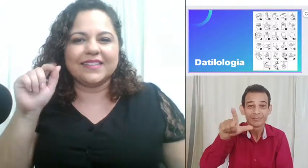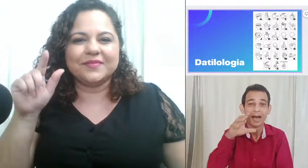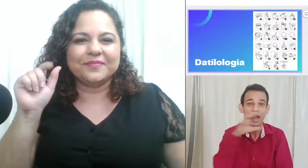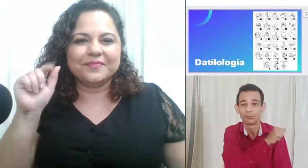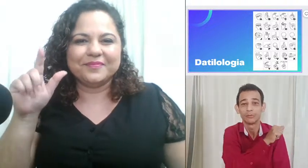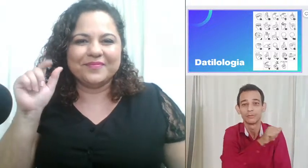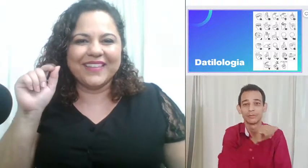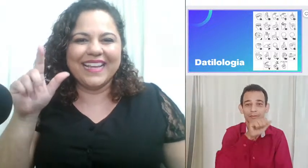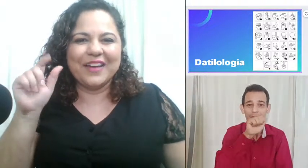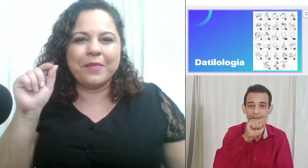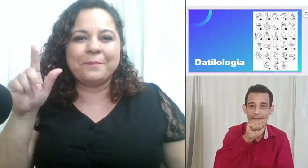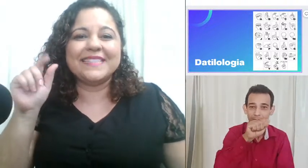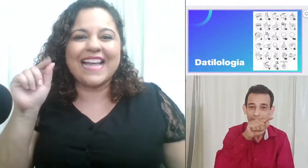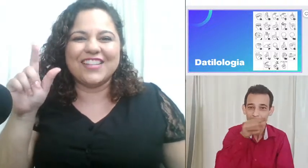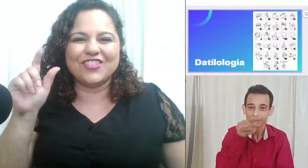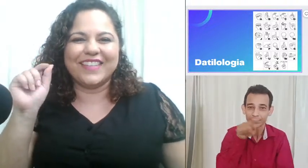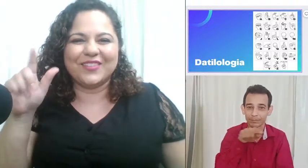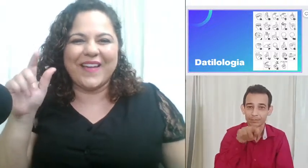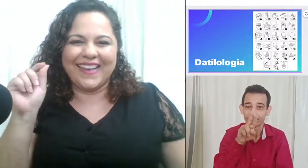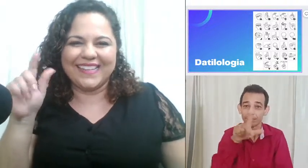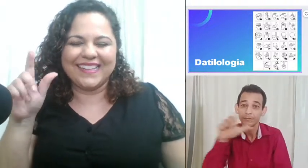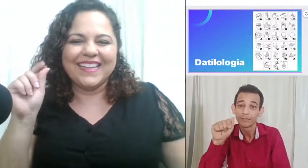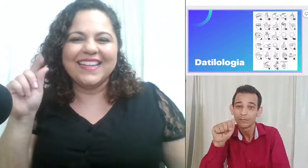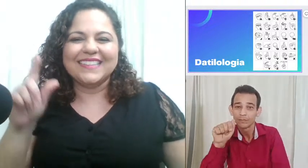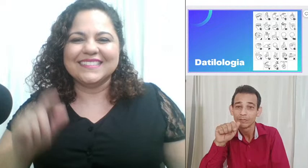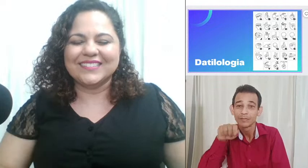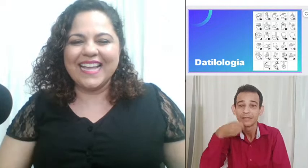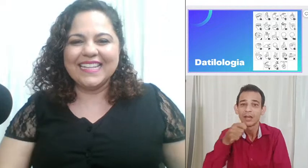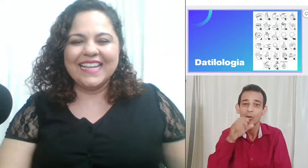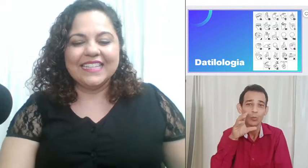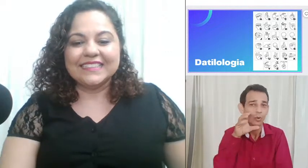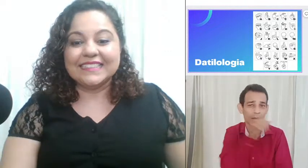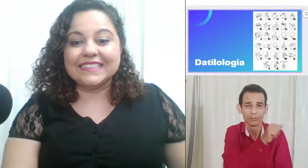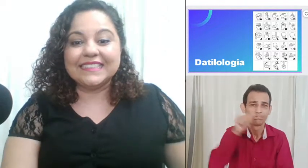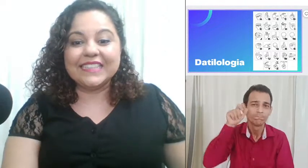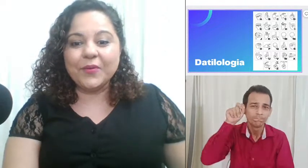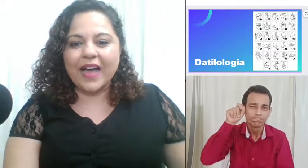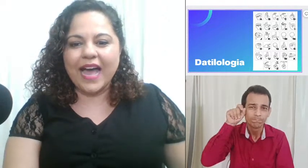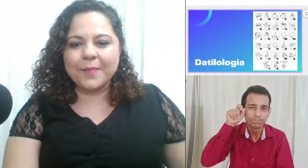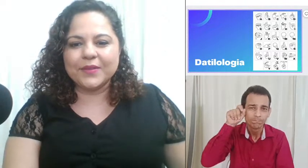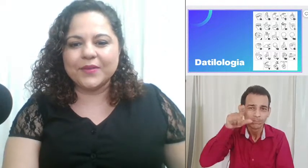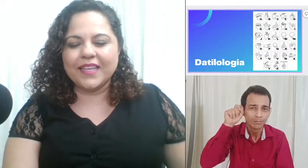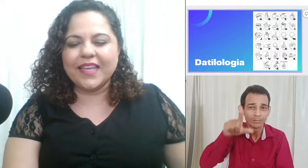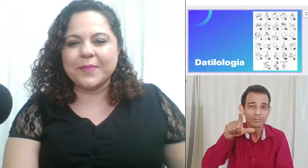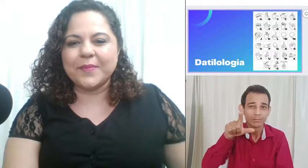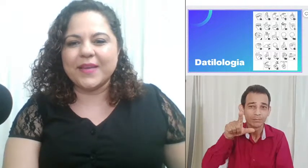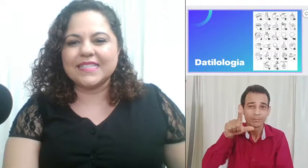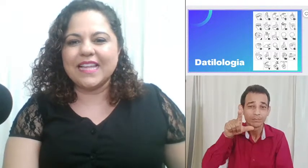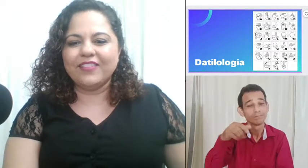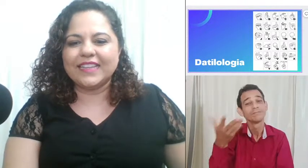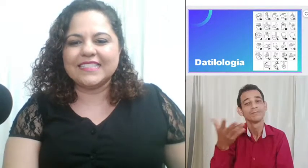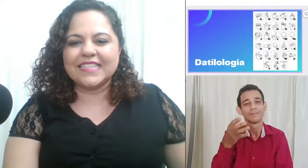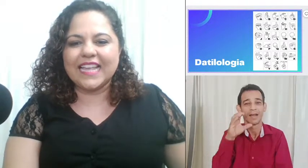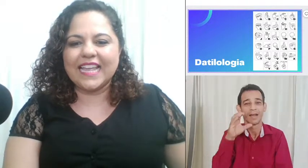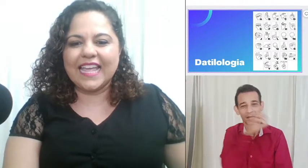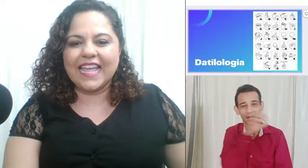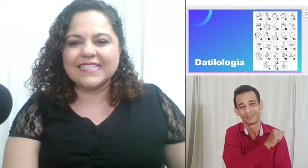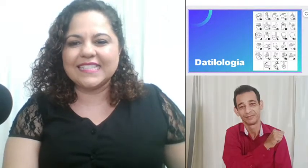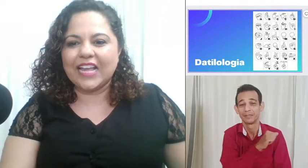uma piscadinha no L tão rápido que é mas, na verdade, esse sinal